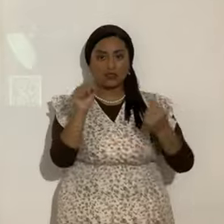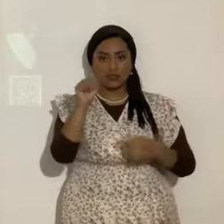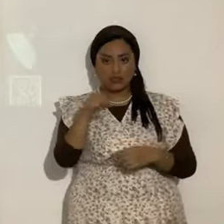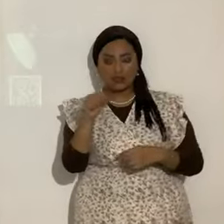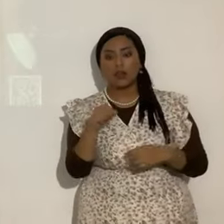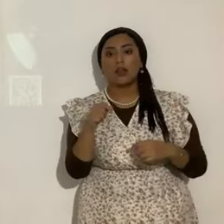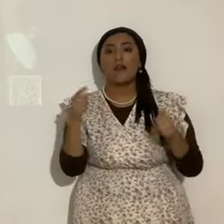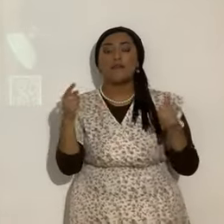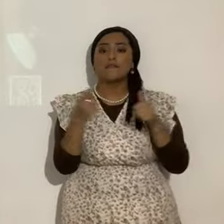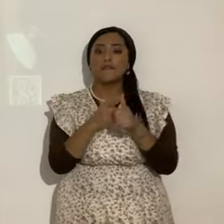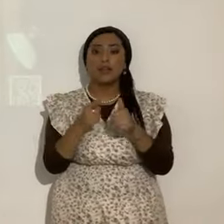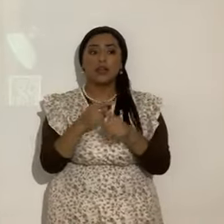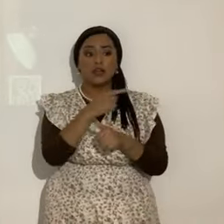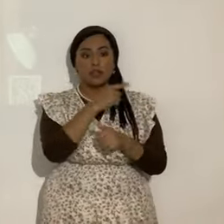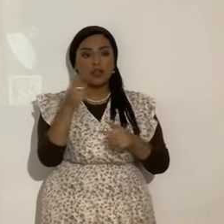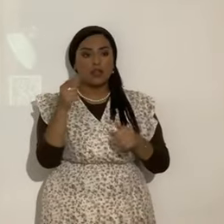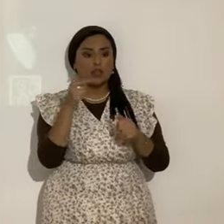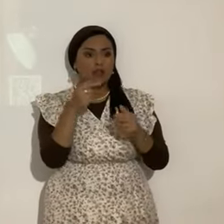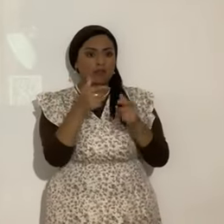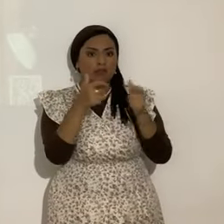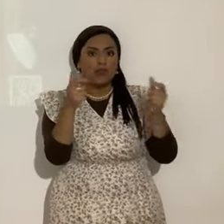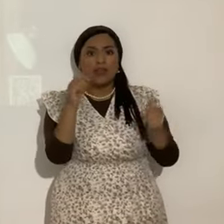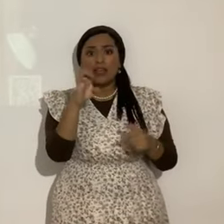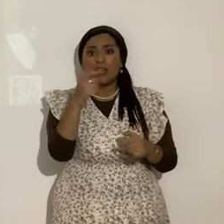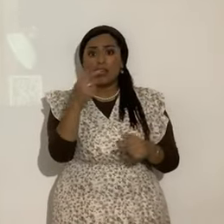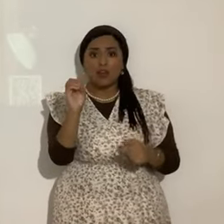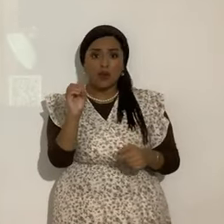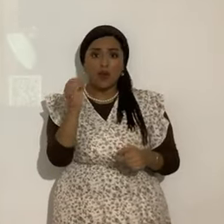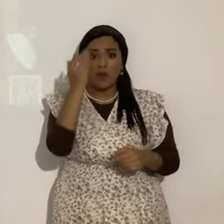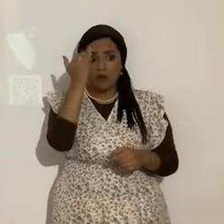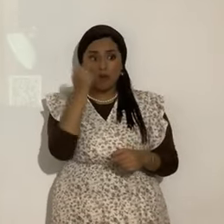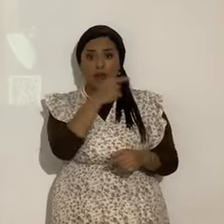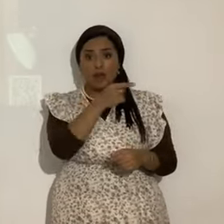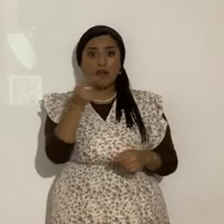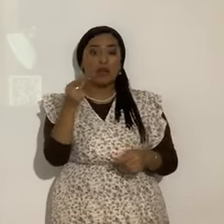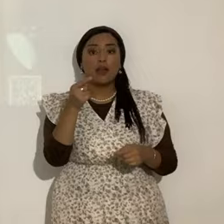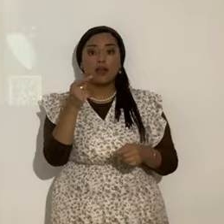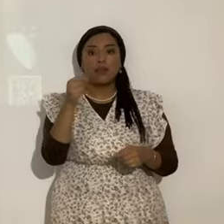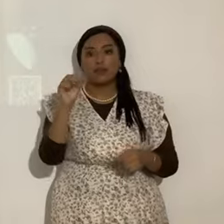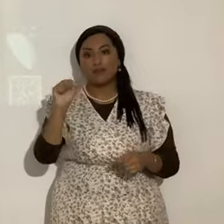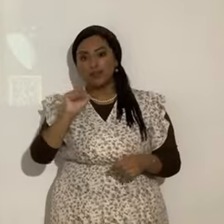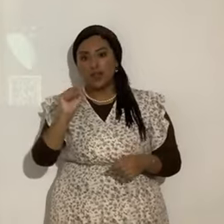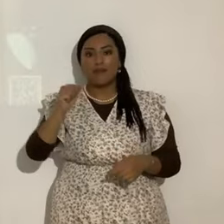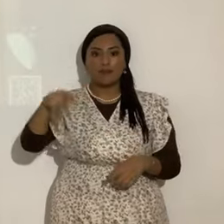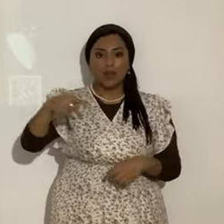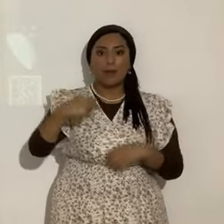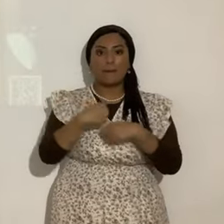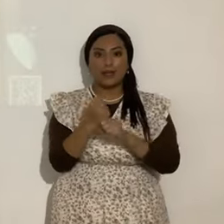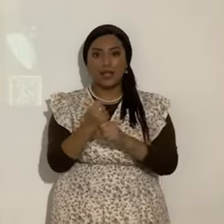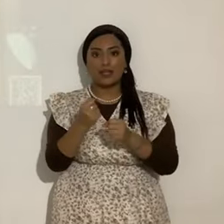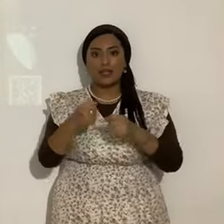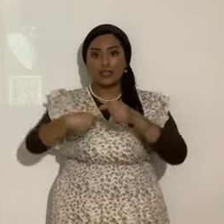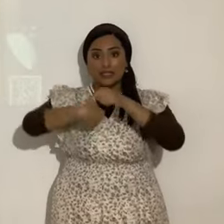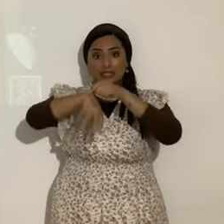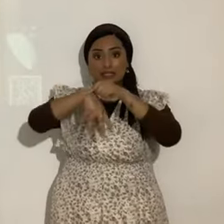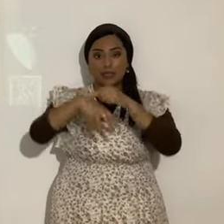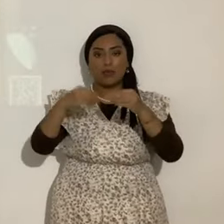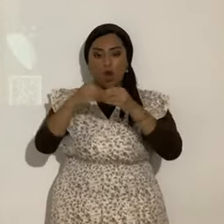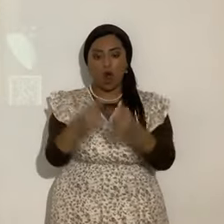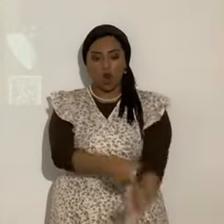primer lugar. La idolatría. El ego que tenían. Por eso decían. filacterias más largas. Los ipsis más largos. Por eso decían.